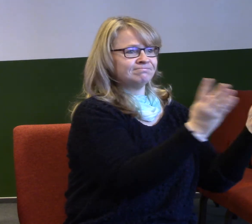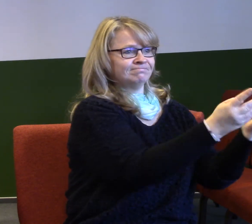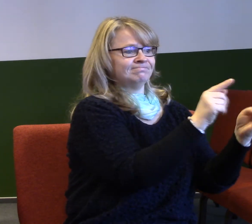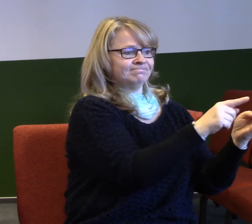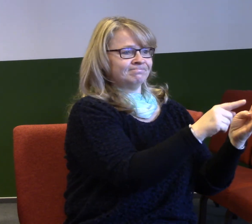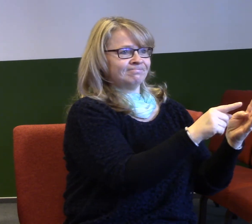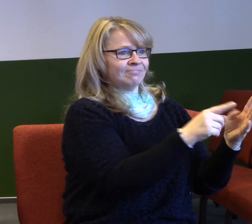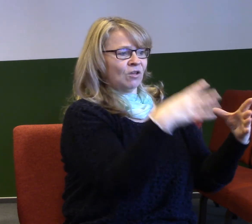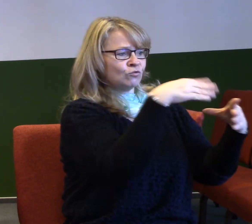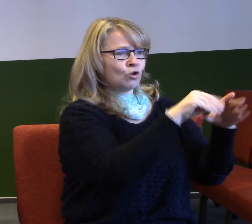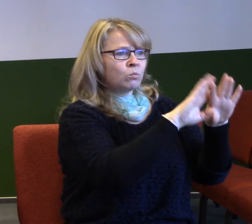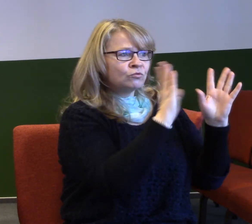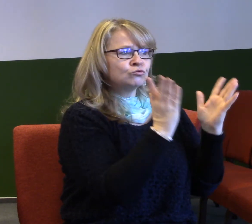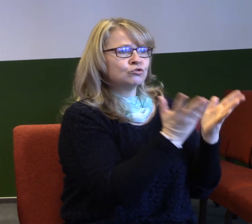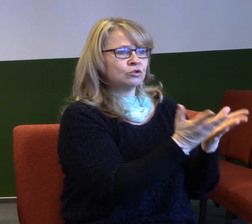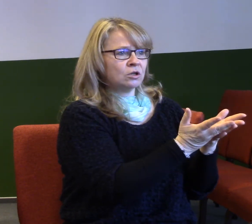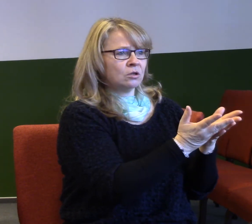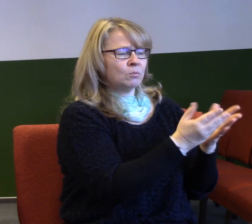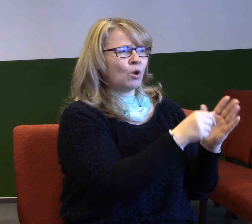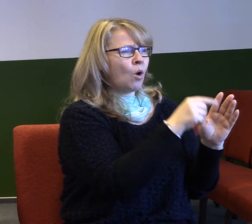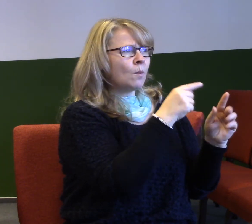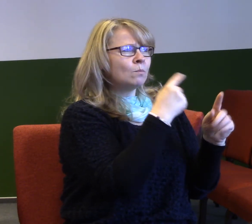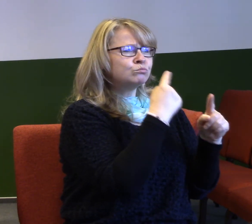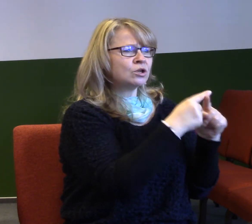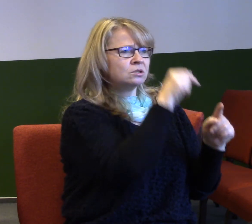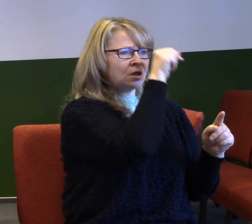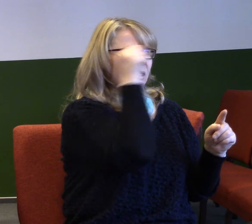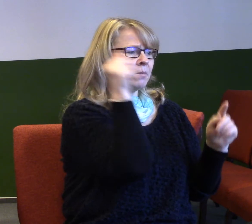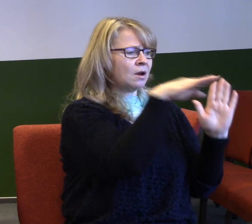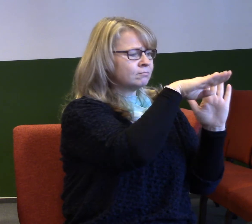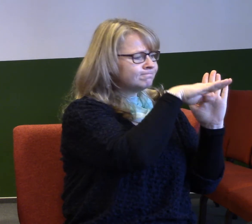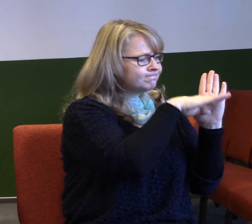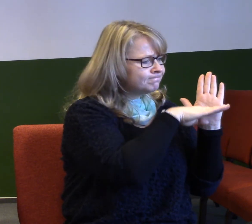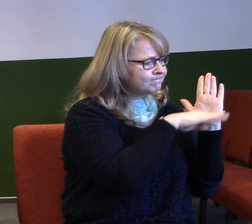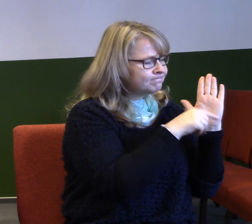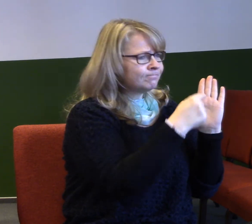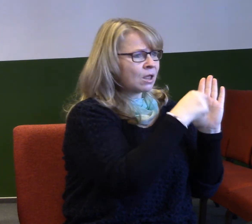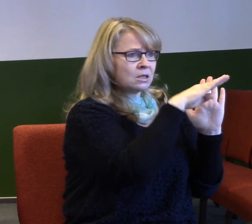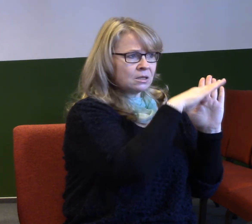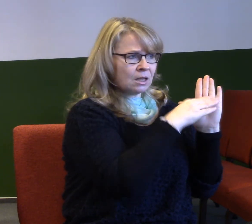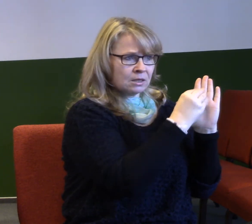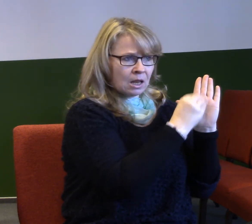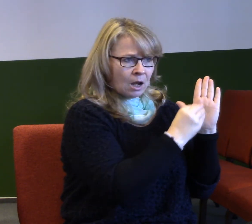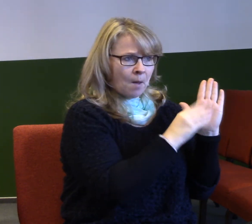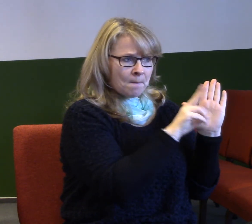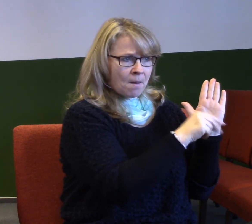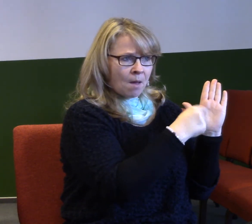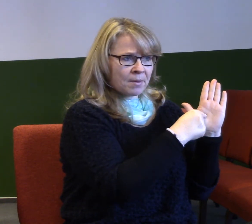knize Nehemiáše popsána, byli to konkrétní lidé z konkrétních rodin, s konkrétními příběhy stavili a